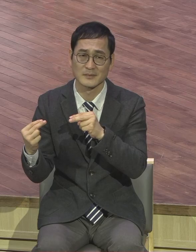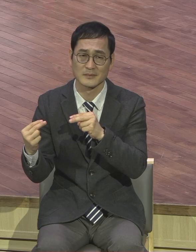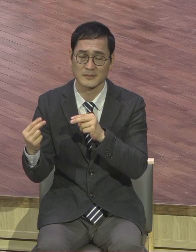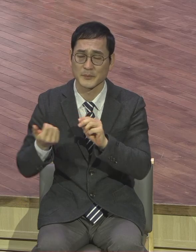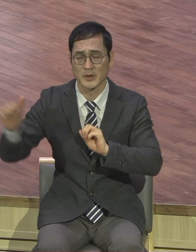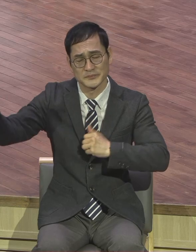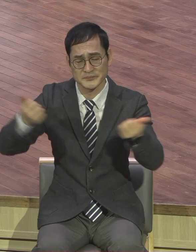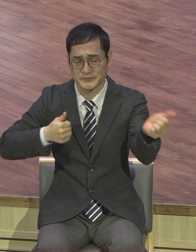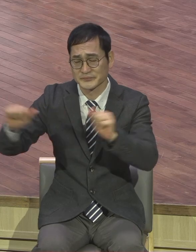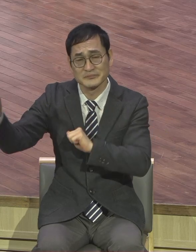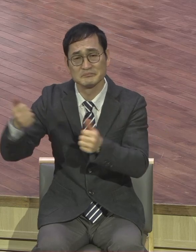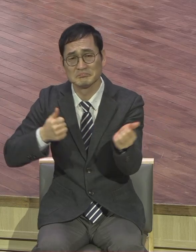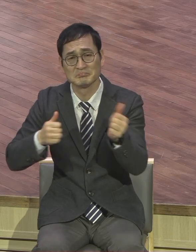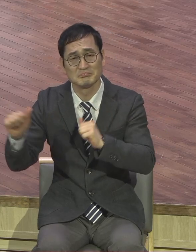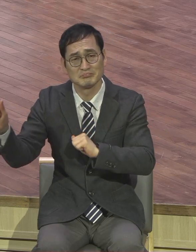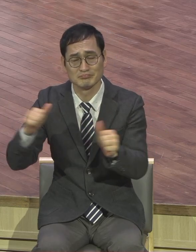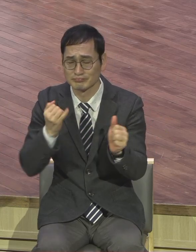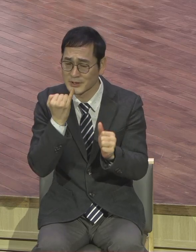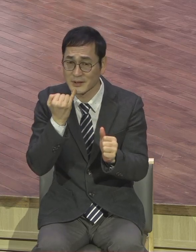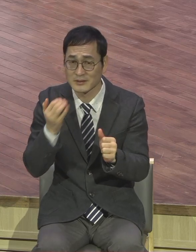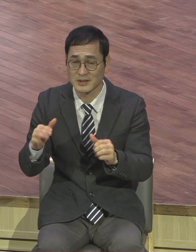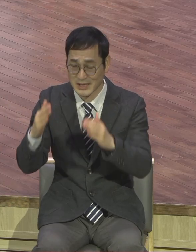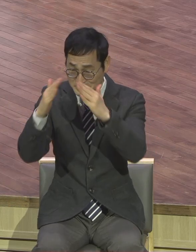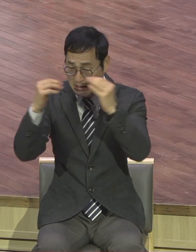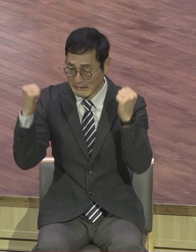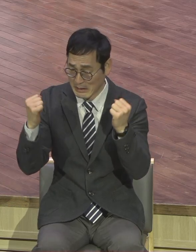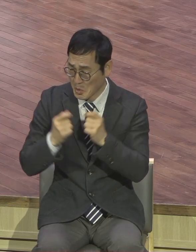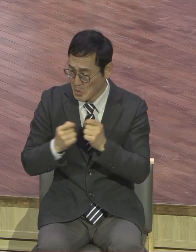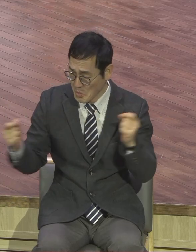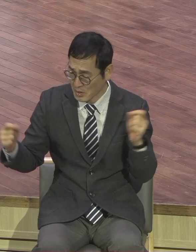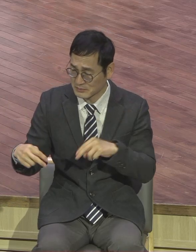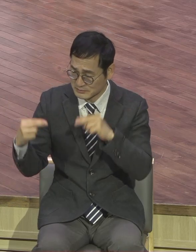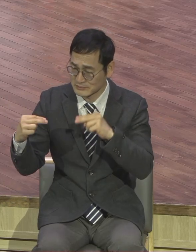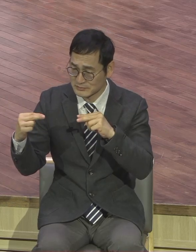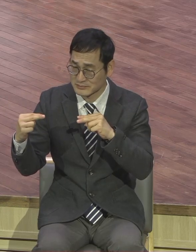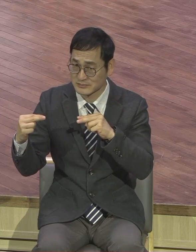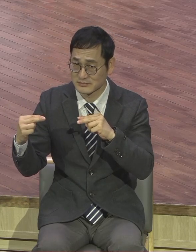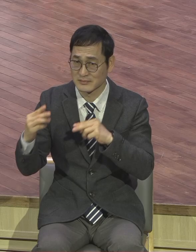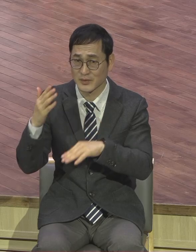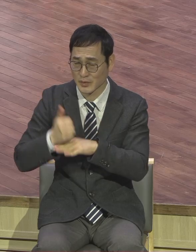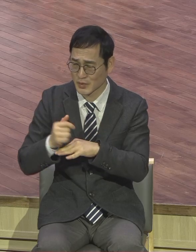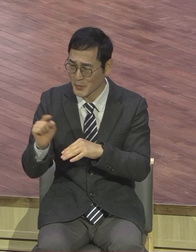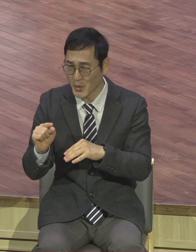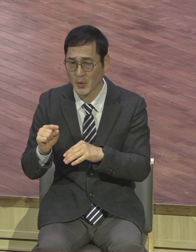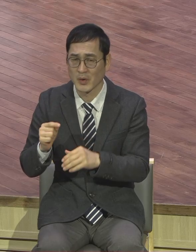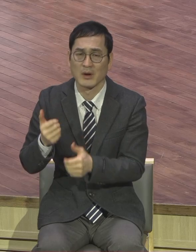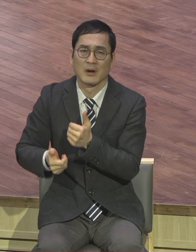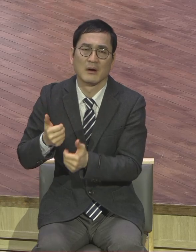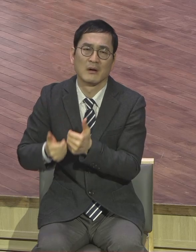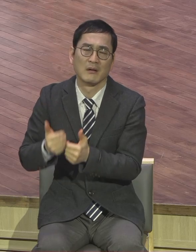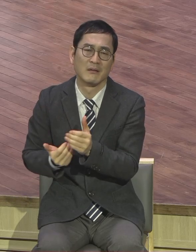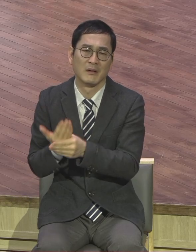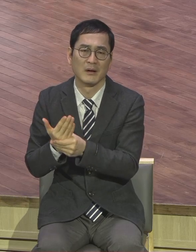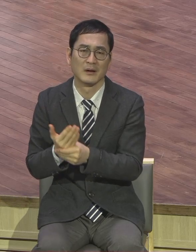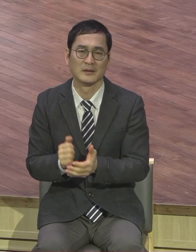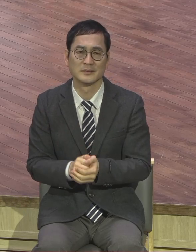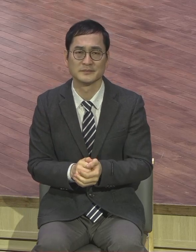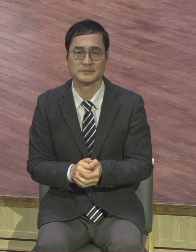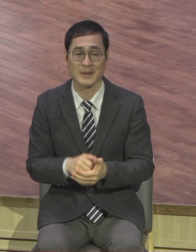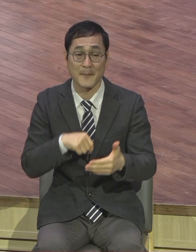상처를 어디 받느냐. 주로 가정에서 받아요. 가정에서. 그러니까 밖에서는 서로 조심하고 여의